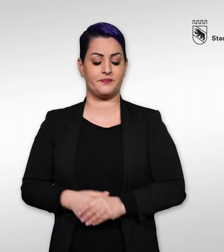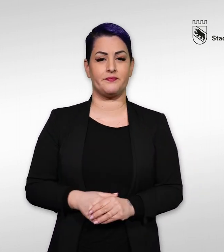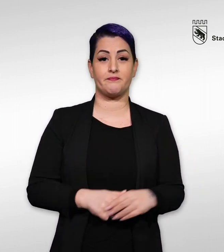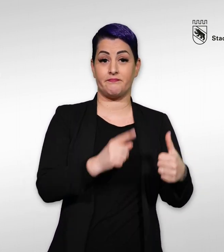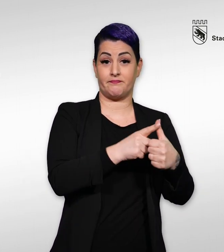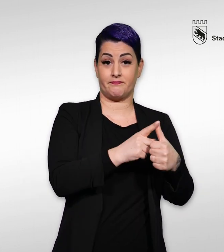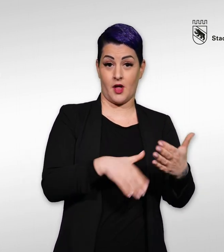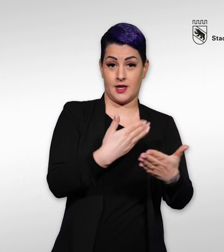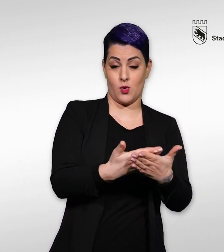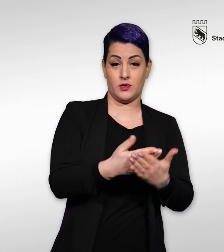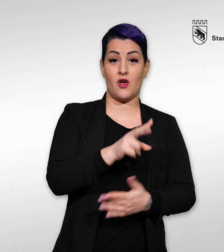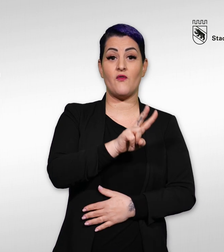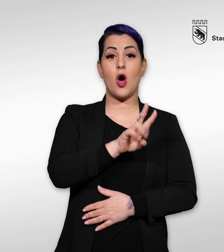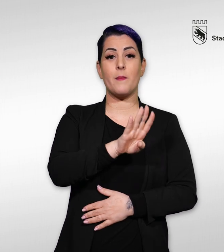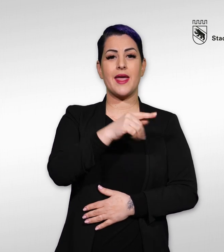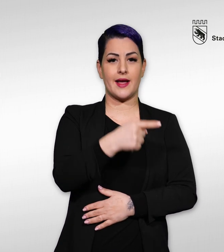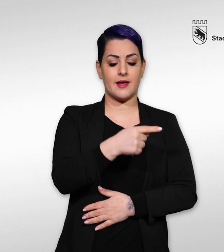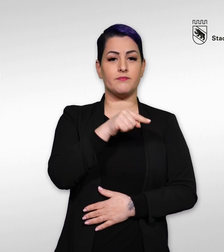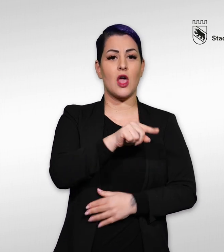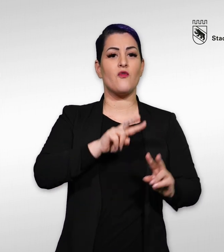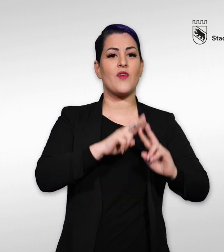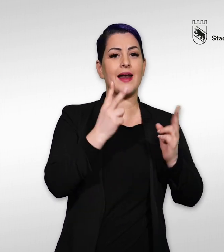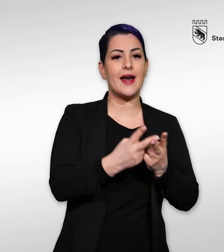VBG – Vereinigung Berner Gemeinwesenarbeit